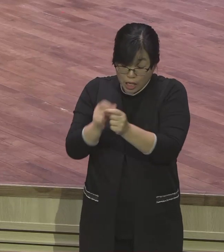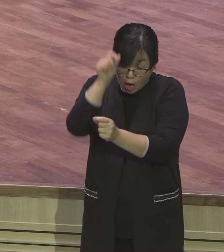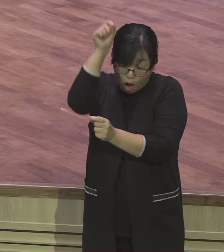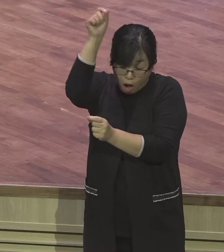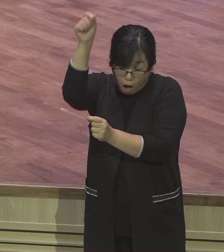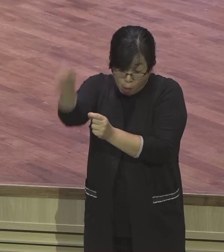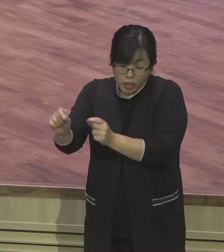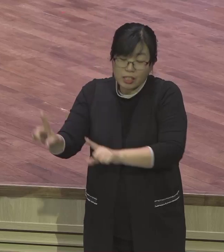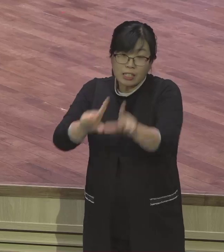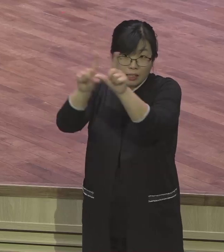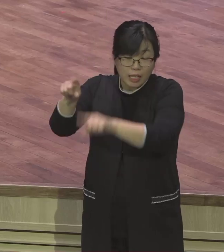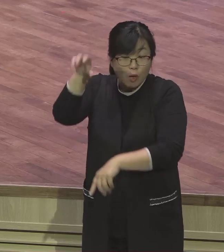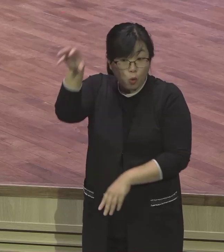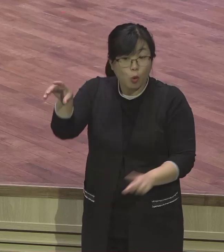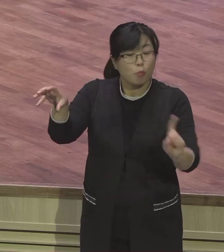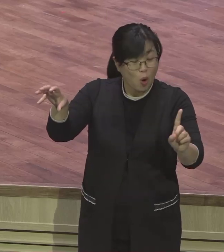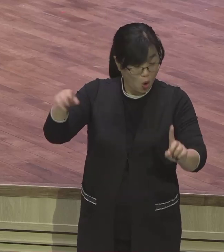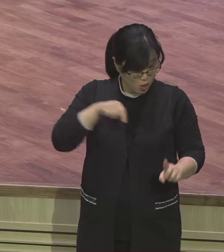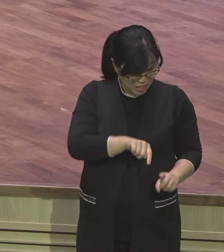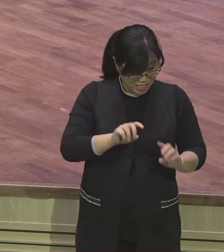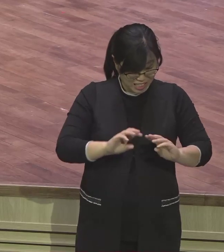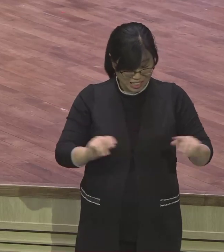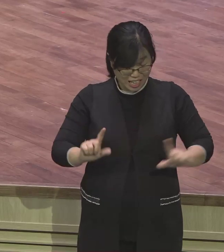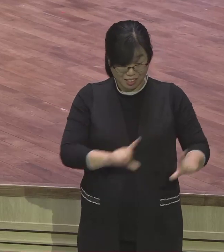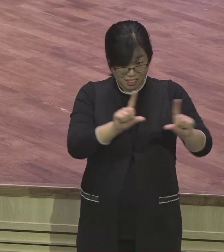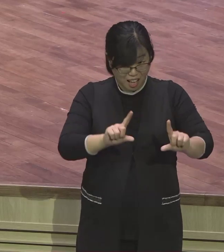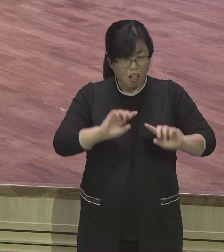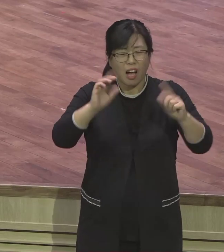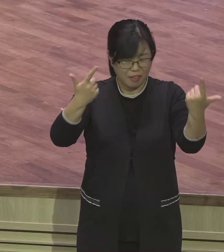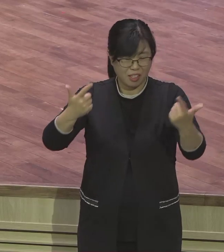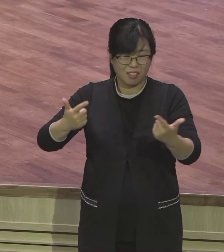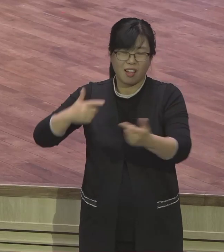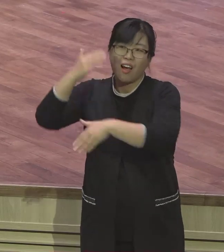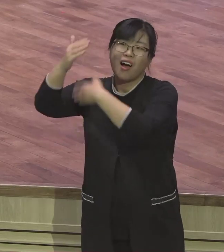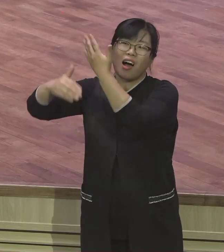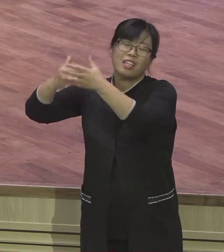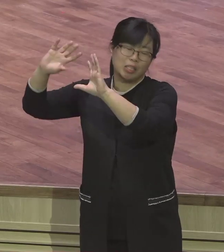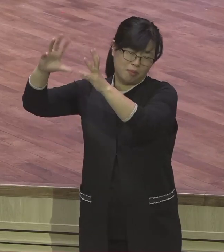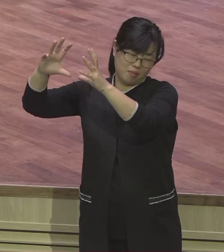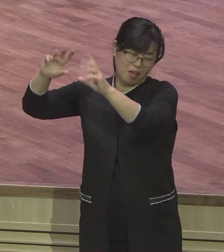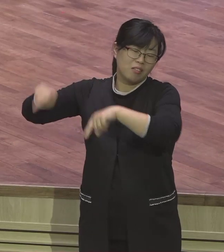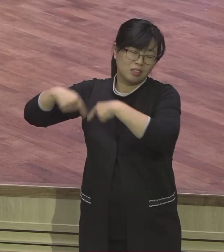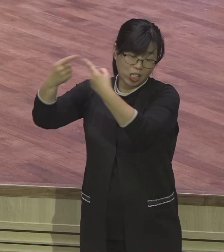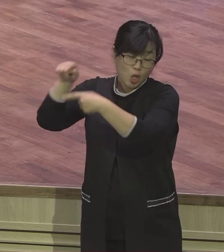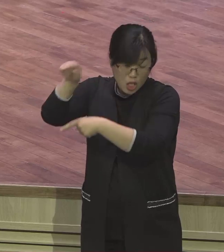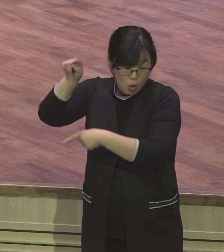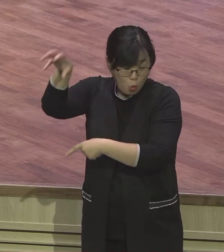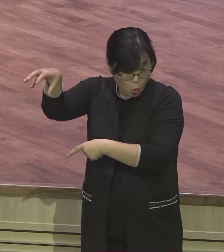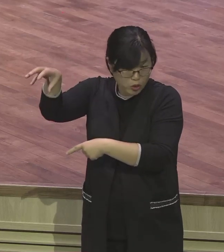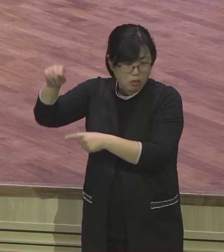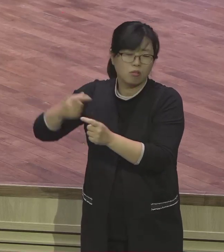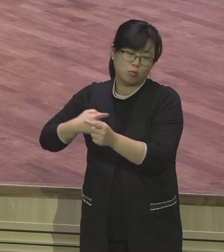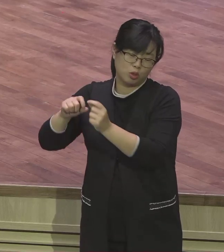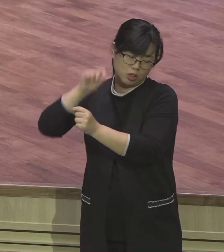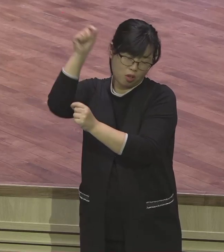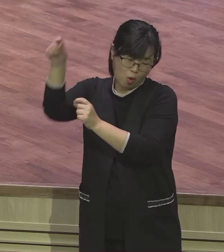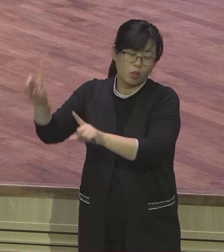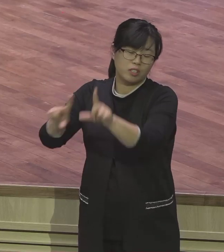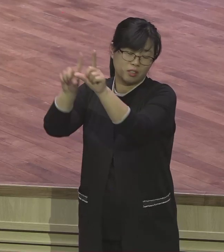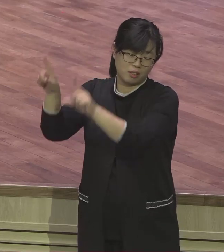말씀은요. 전부 영적으로 믿는 여러분들이 이걸 내 것을 잡으시기 바랍니다. 안 그러면 이스라엘 역사적으로 우리가 왜 이걸